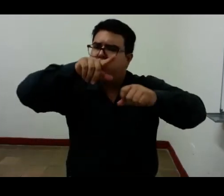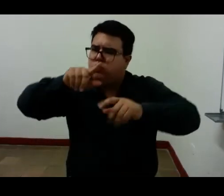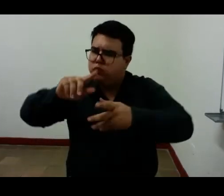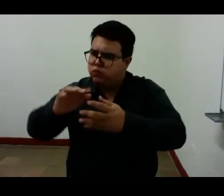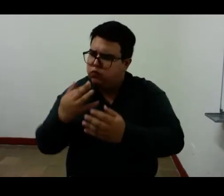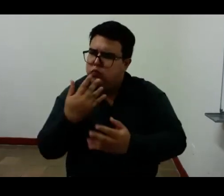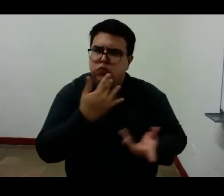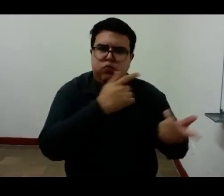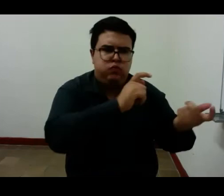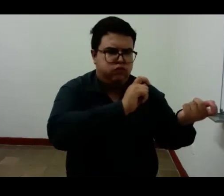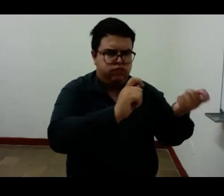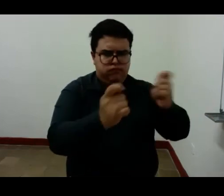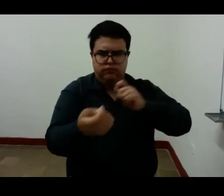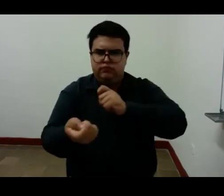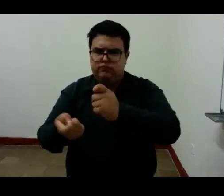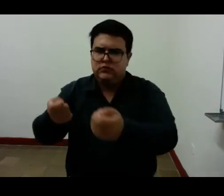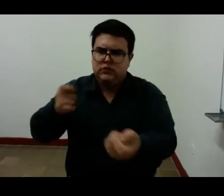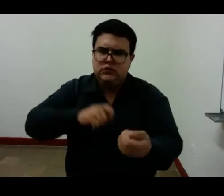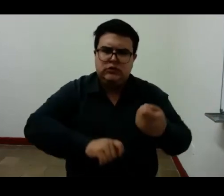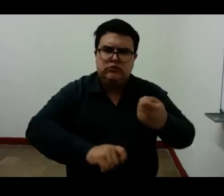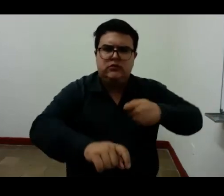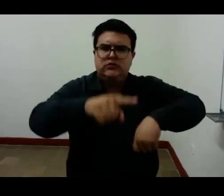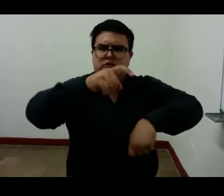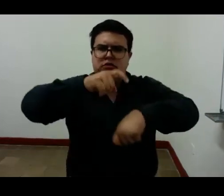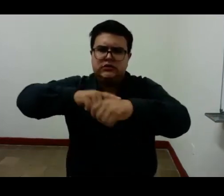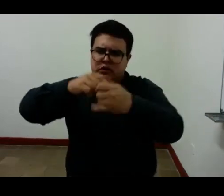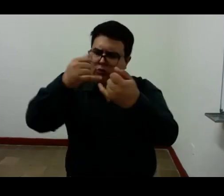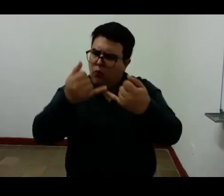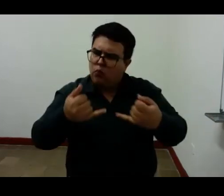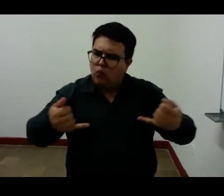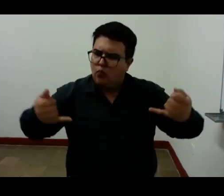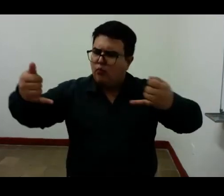el paso de un hilo